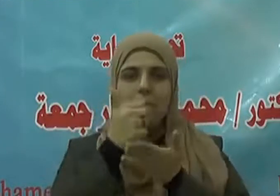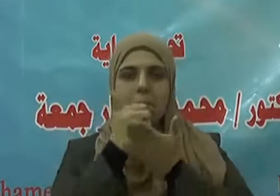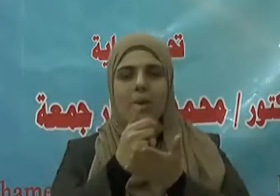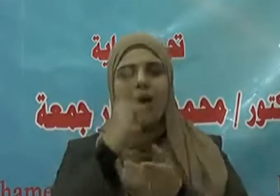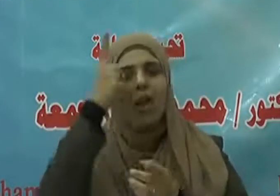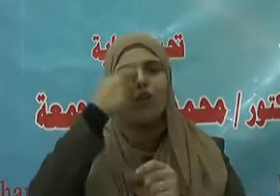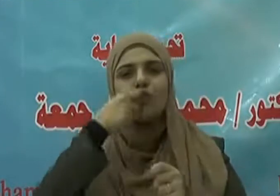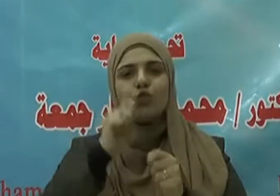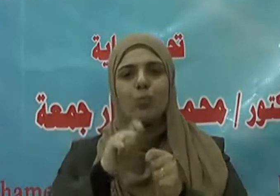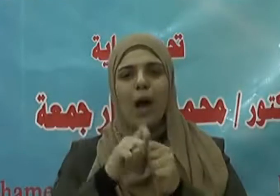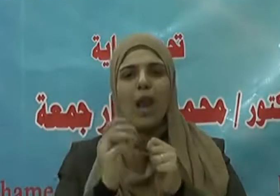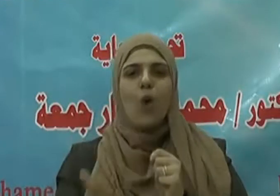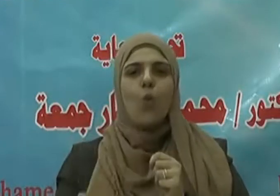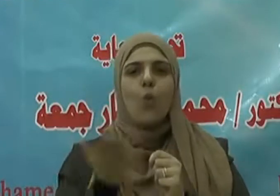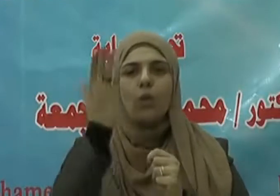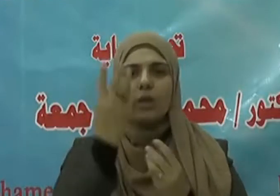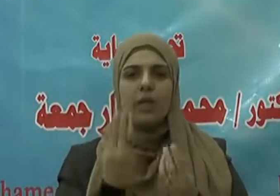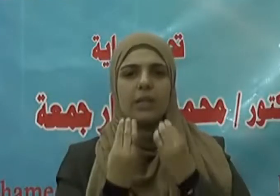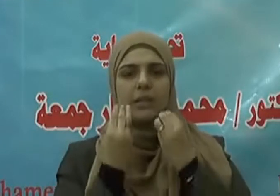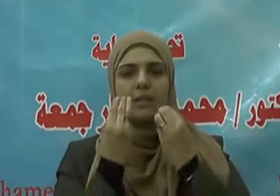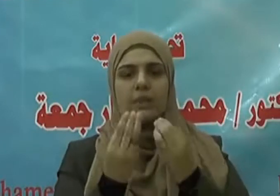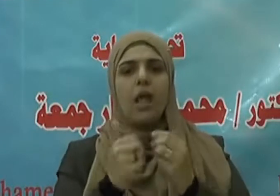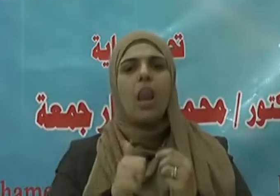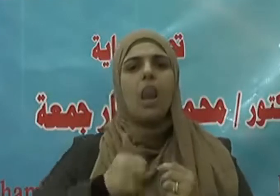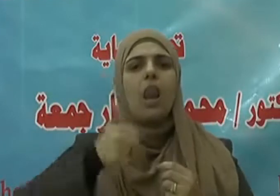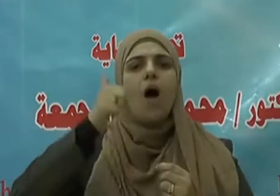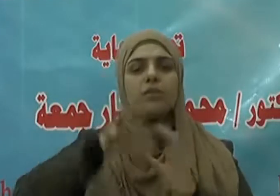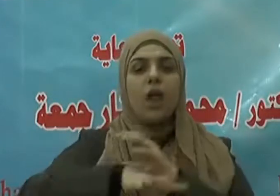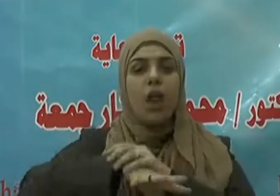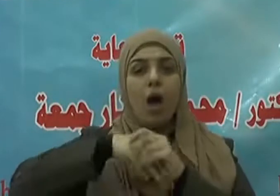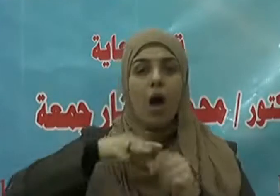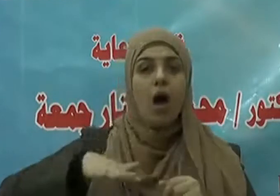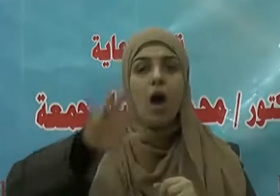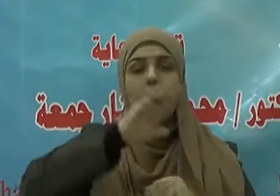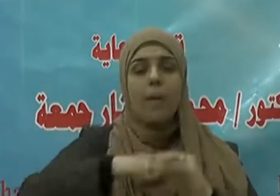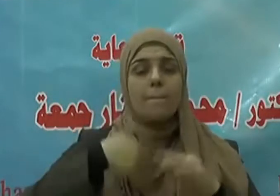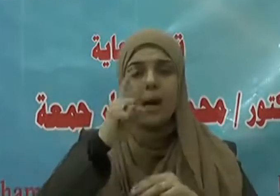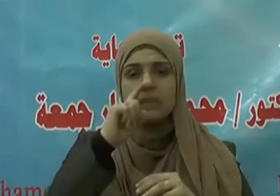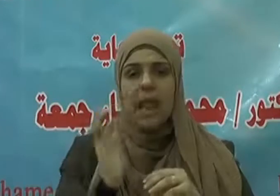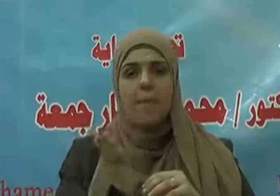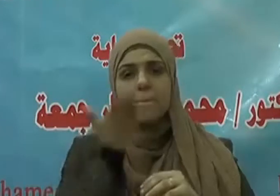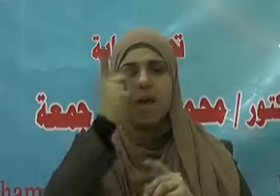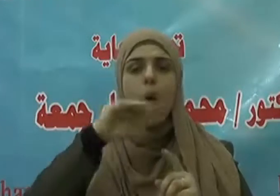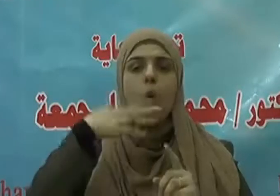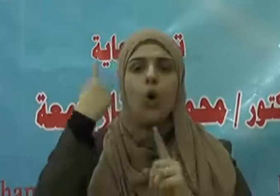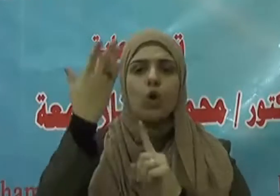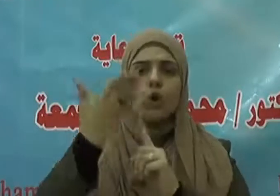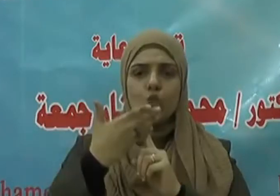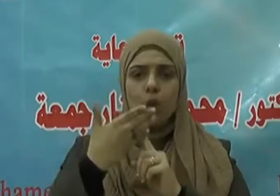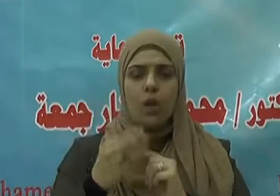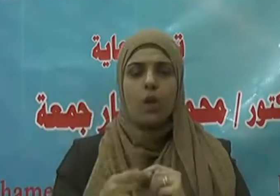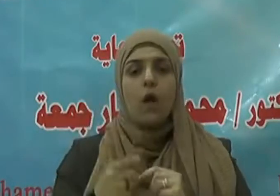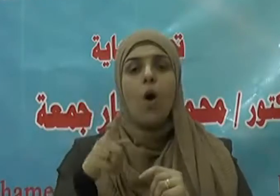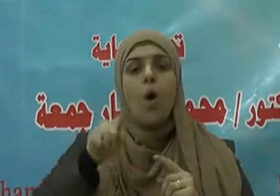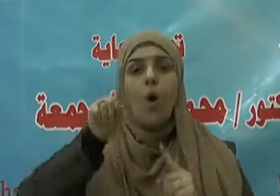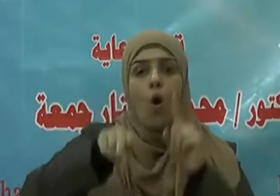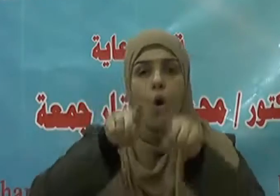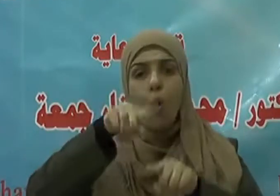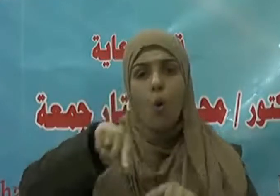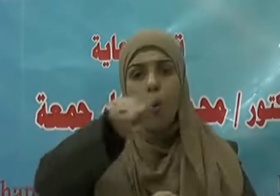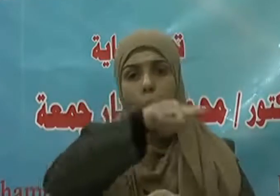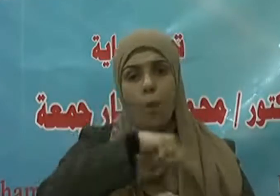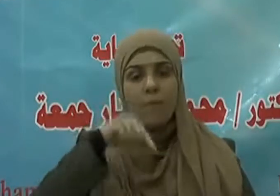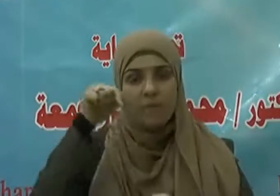إذا قمتم إلى الصلاة فاغسلوا وجوهكم وأيديكم إلى المرافق وامسحوا